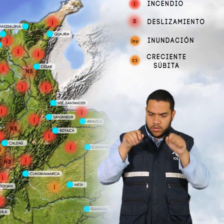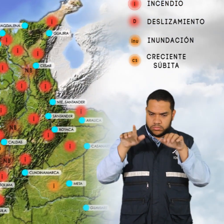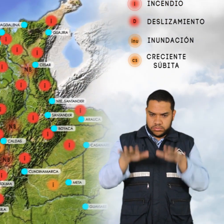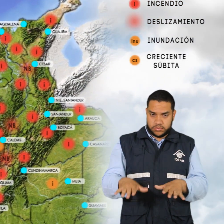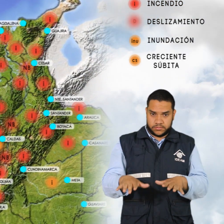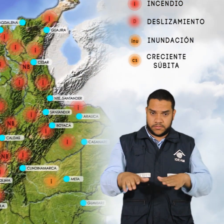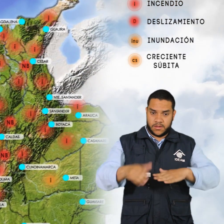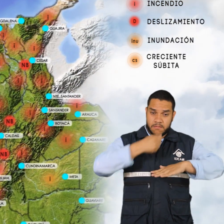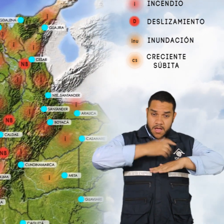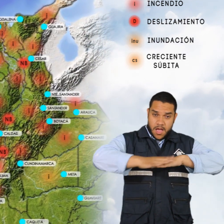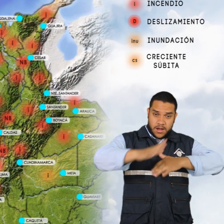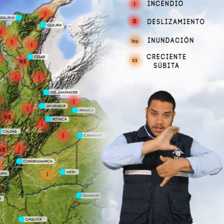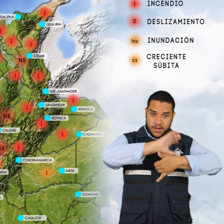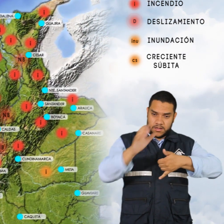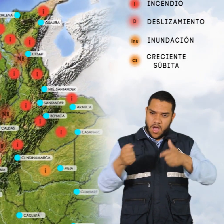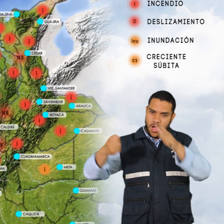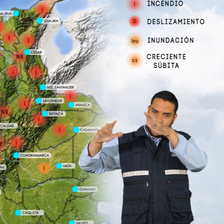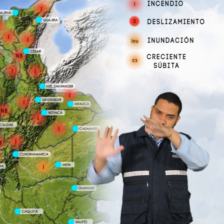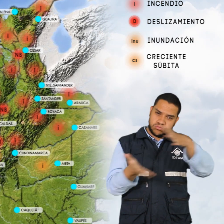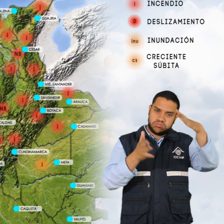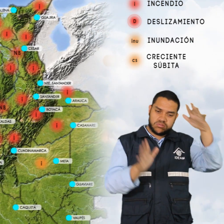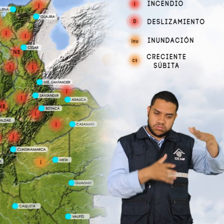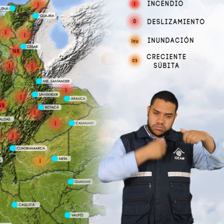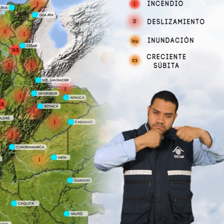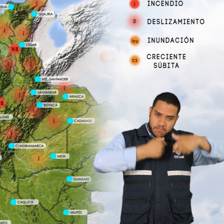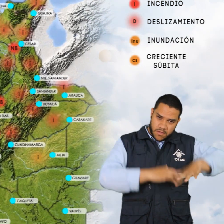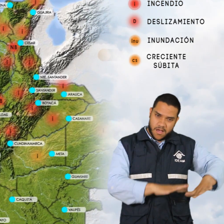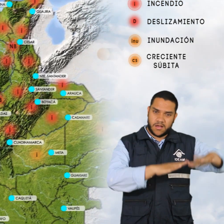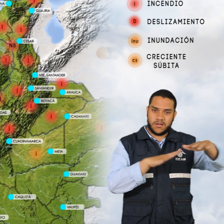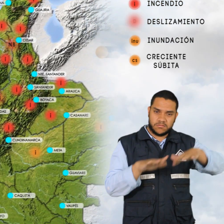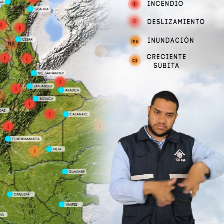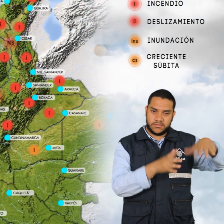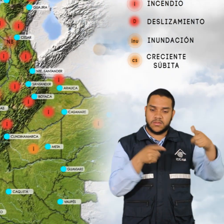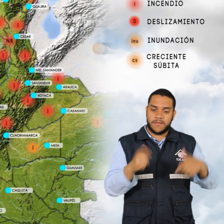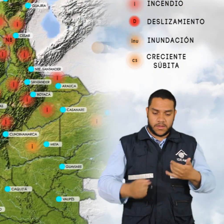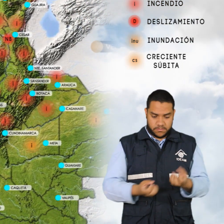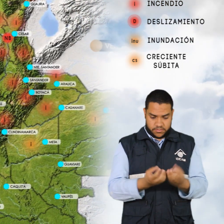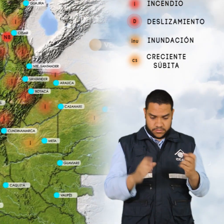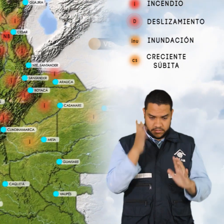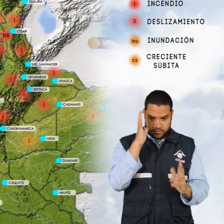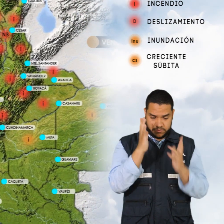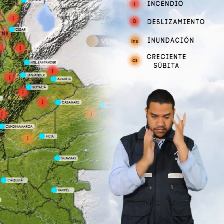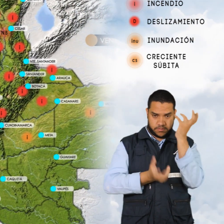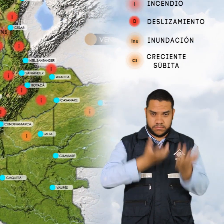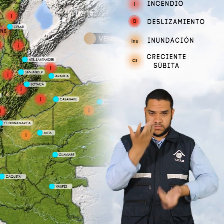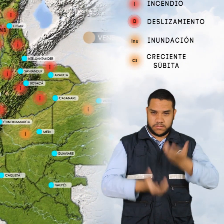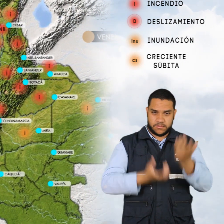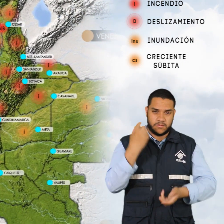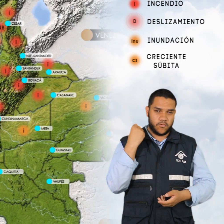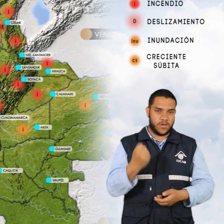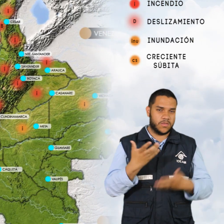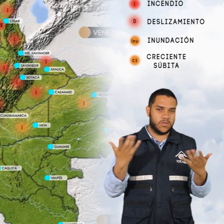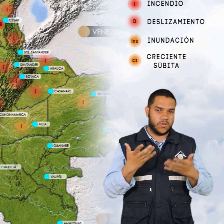oleaje en el mar Caribe colombiano, por alta posibilidad de incendios de la cobertura vegetal en varios sectores de bosques, cultivos y pastos